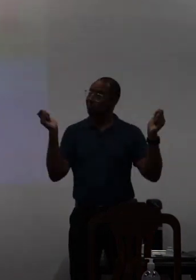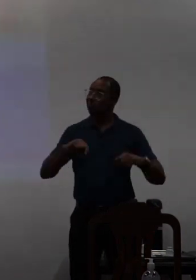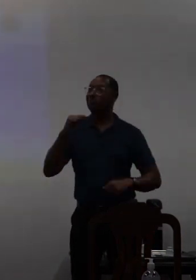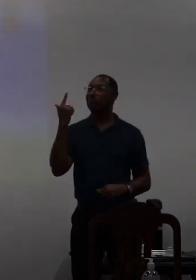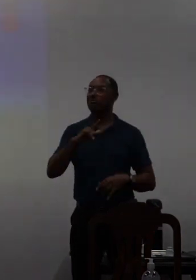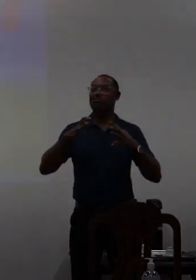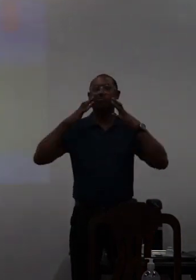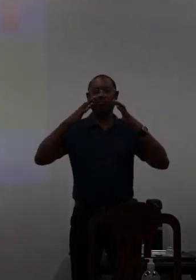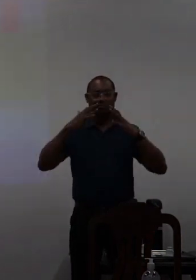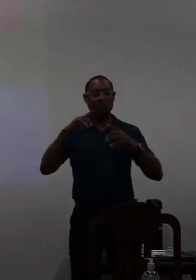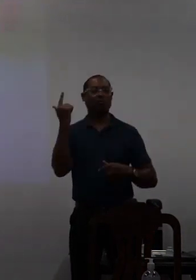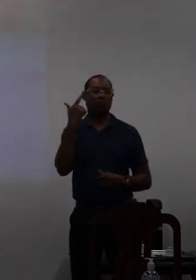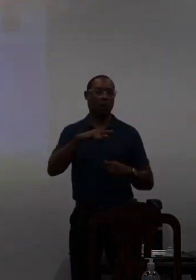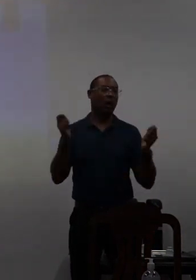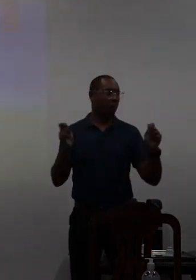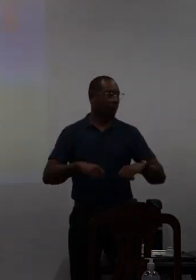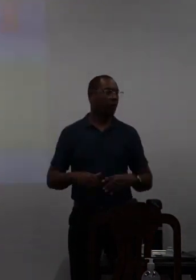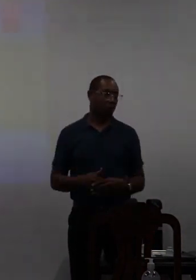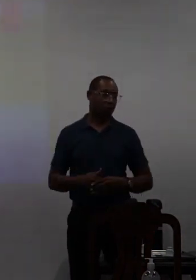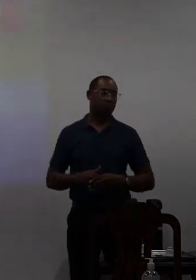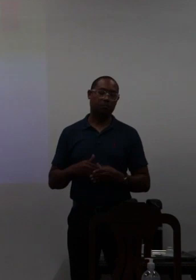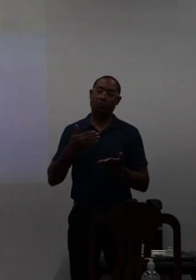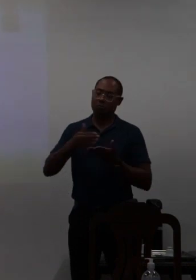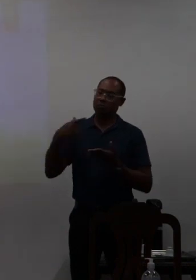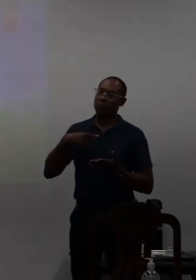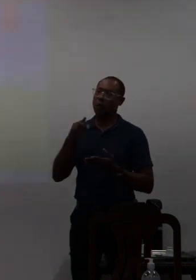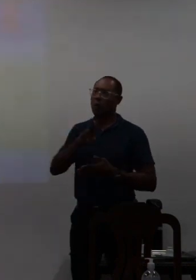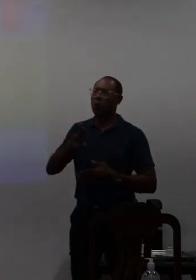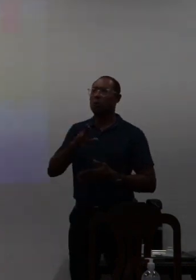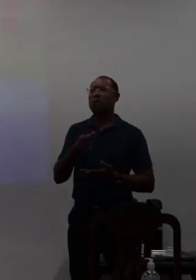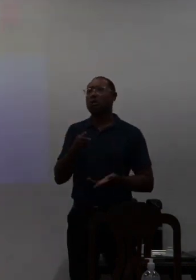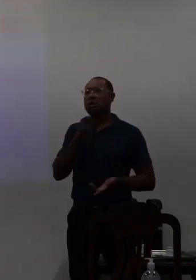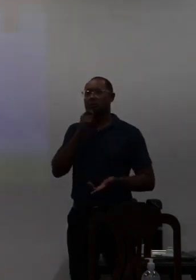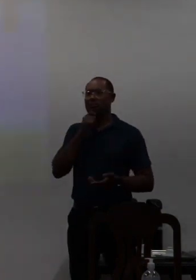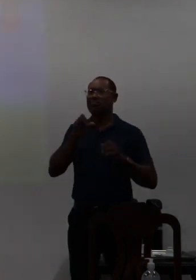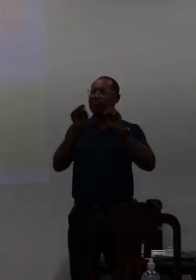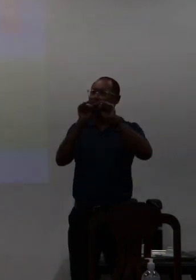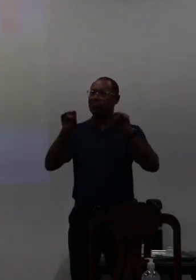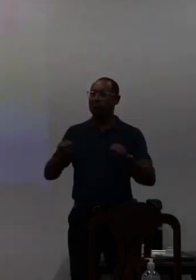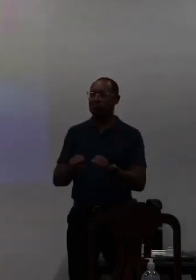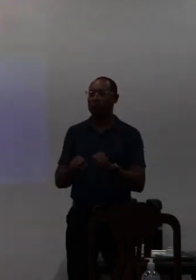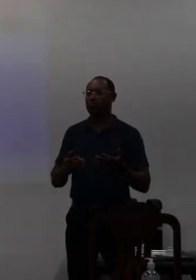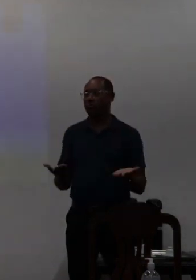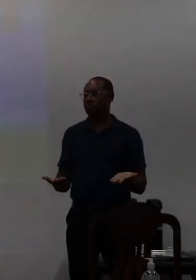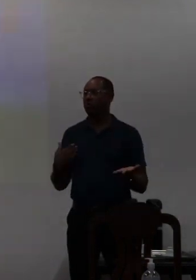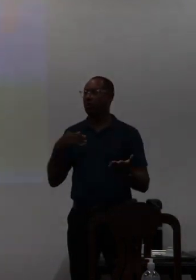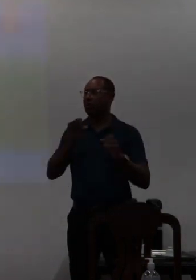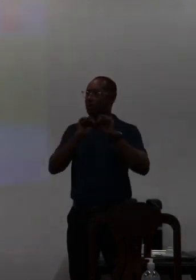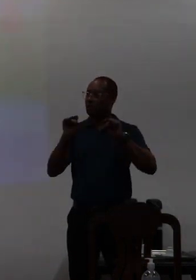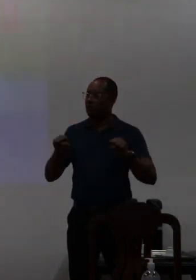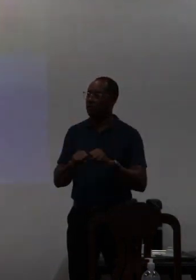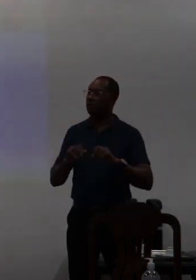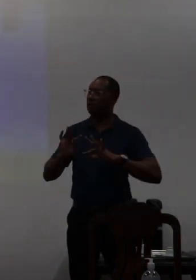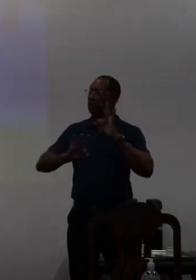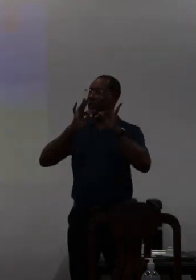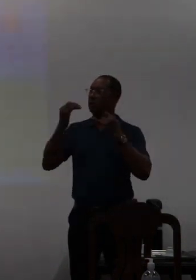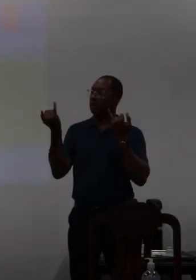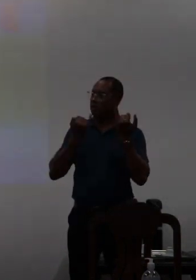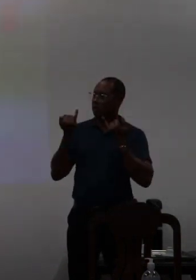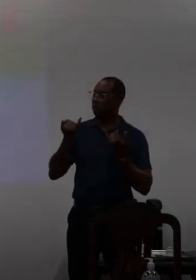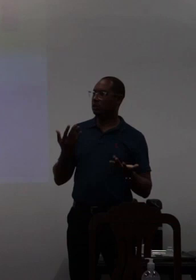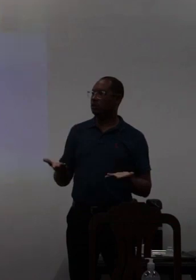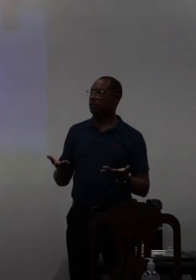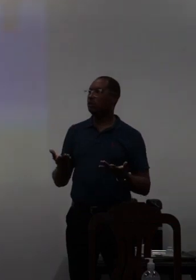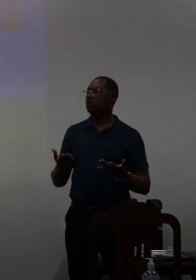fazer esse acompanhamento sem utilizar um sistema e aí sistema de tecnologia da informação